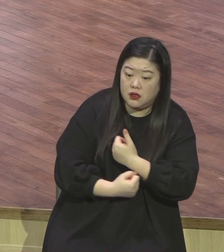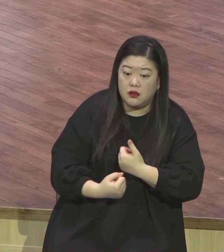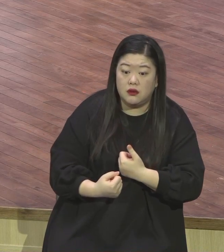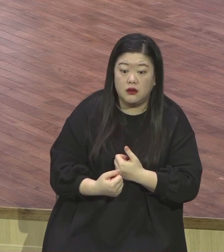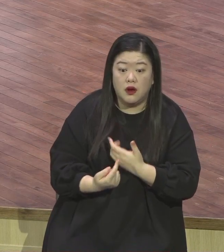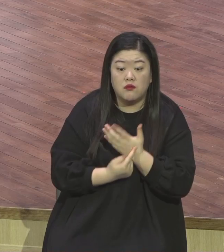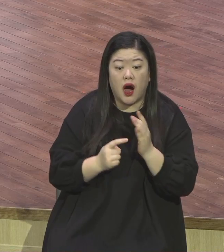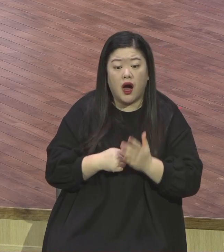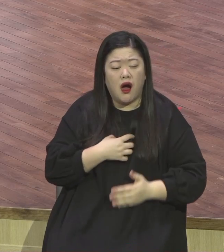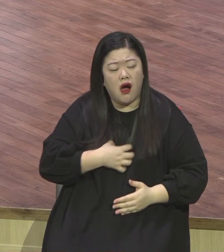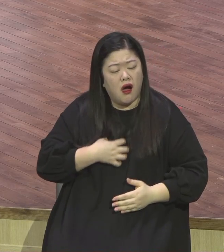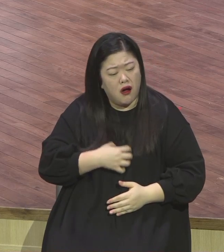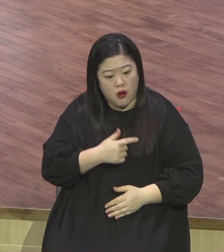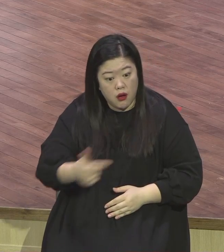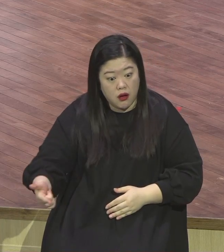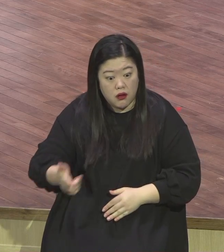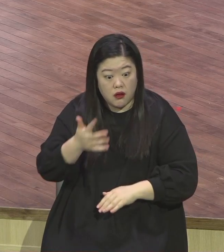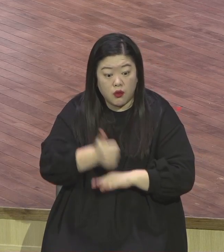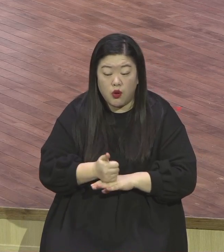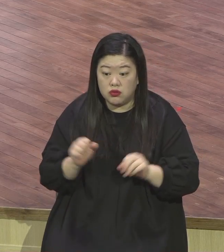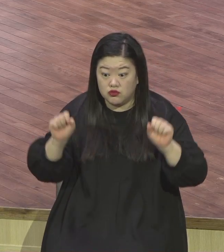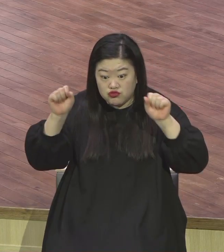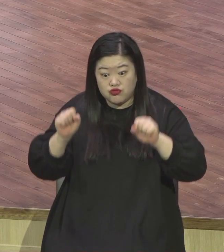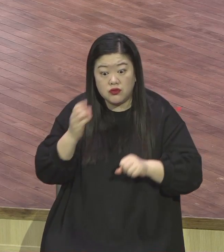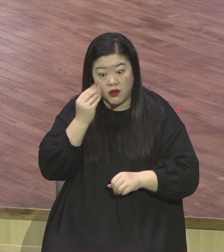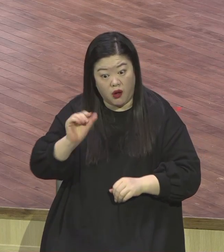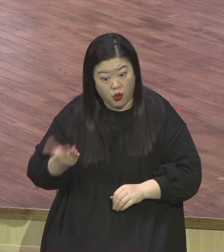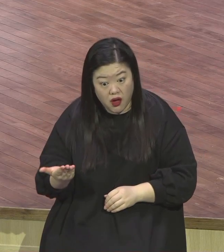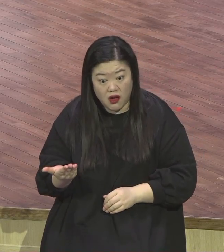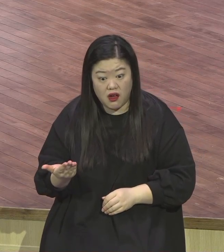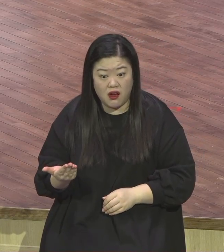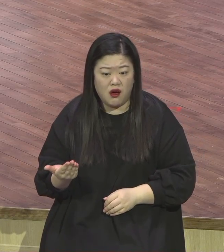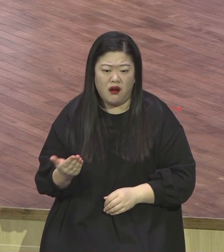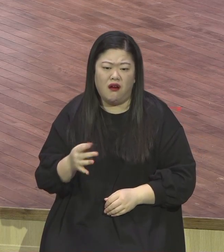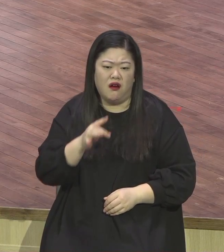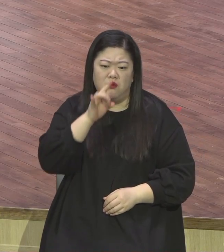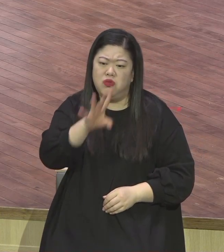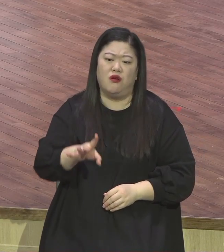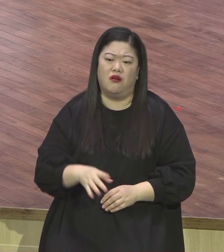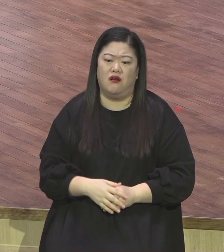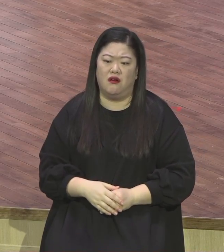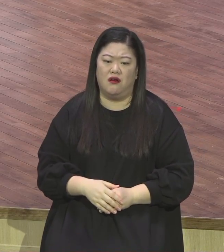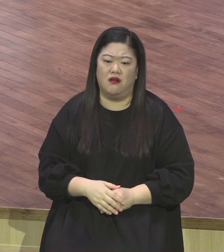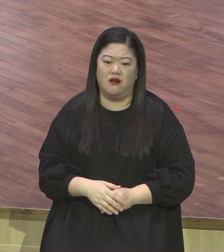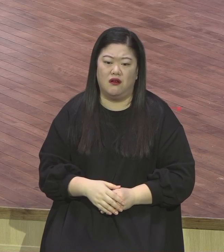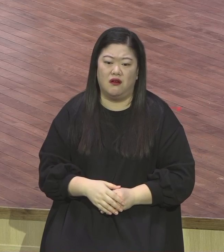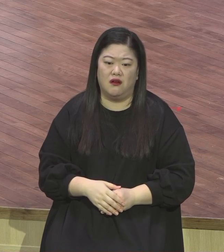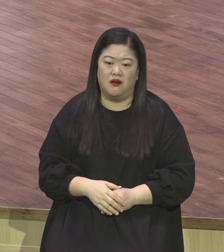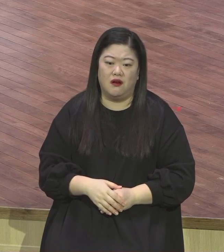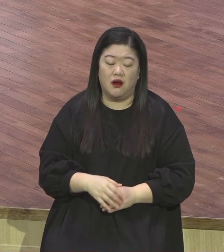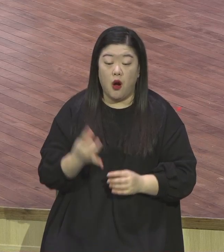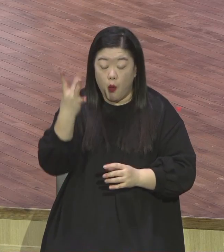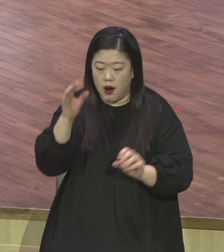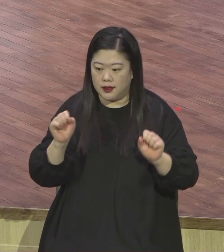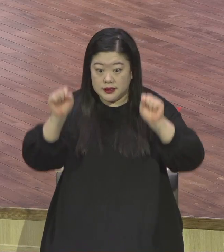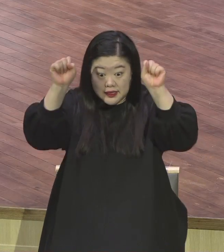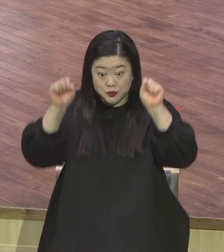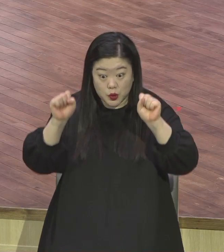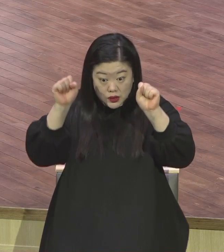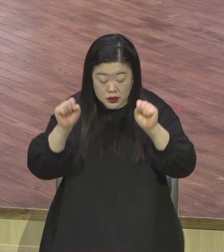스포츠맨십이라고 하는 본질적 의미 스포츠맨이라는 본질 여기에서 완전히